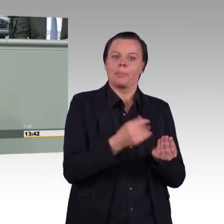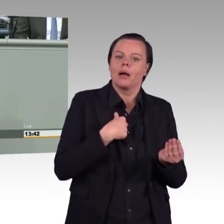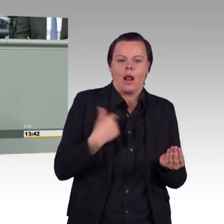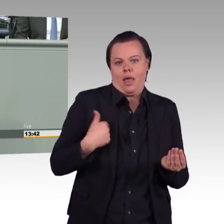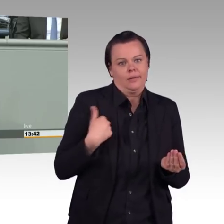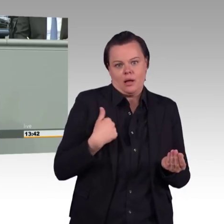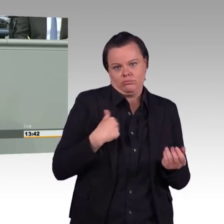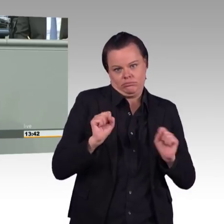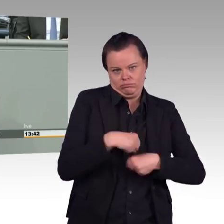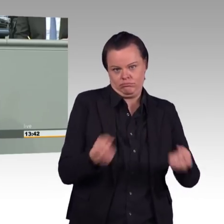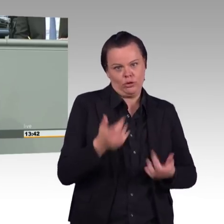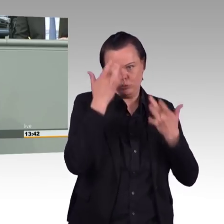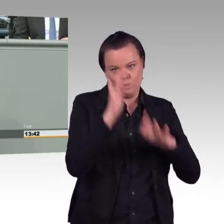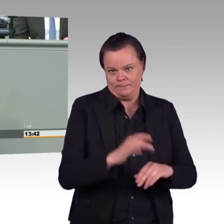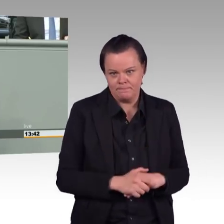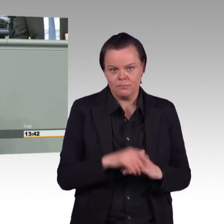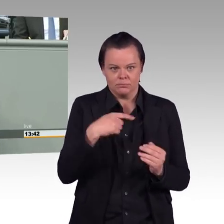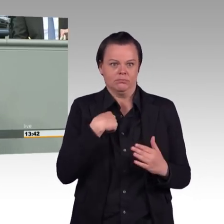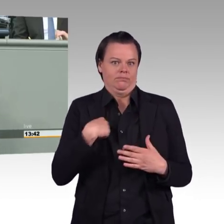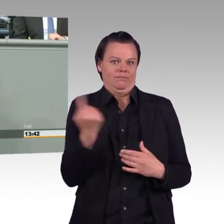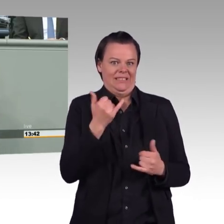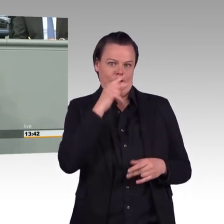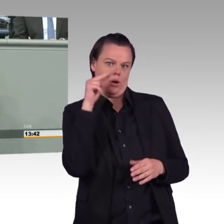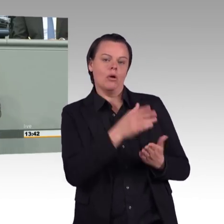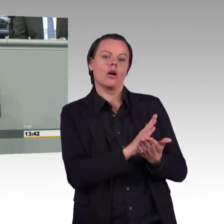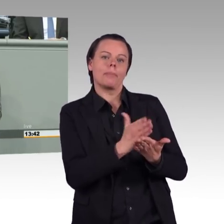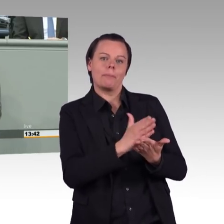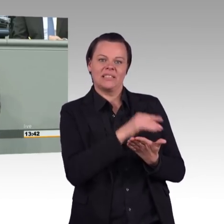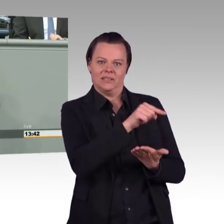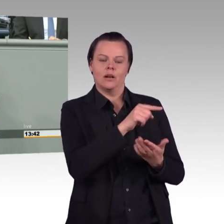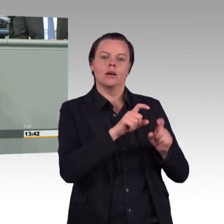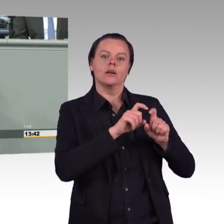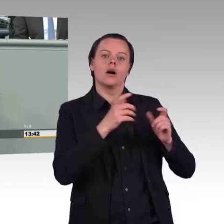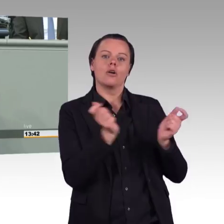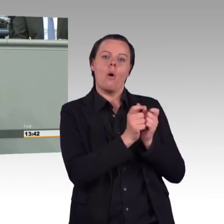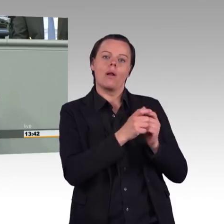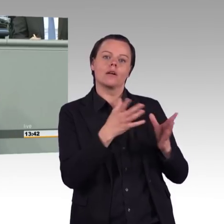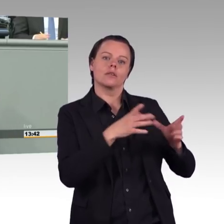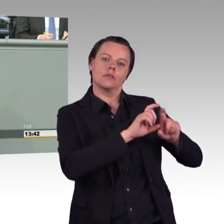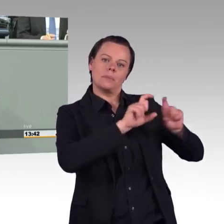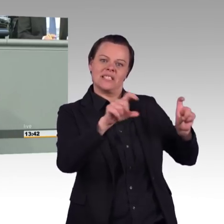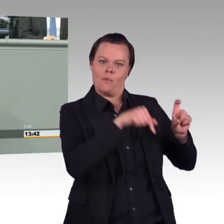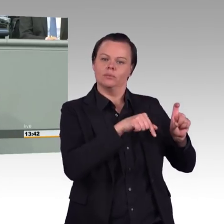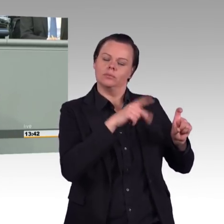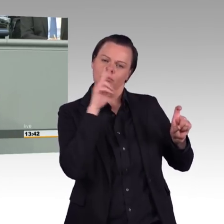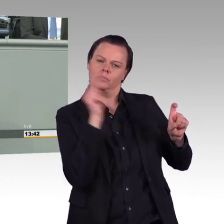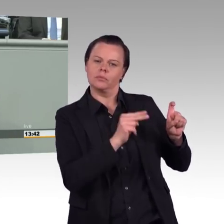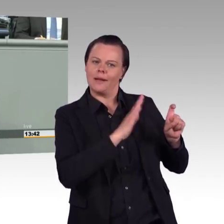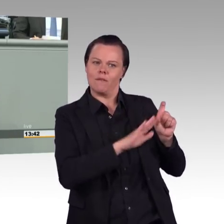diese, diesen Vorschlag. Und sie sagen, und sie haben es vorgerechnet, der Kohlekompromiss ist eben leider nicht ausreichend, um das